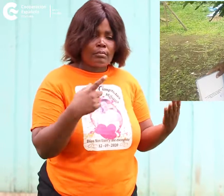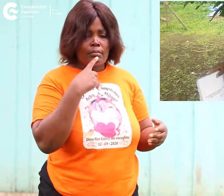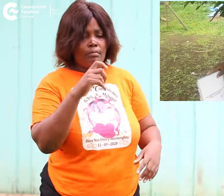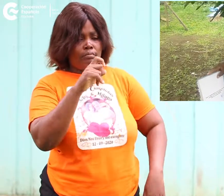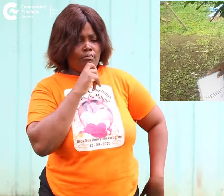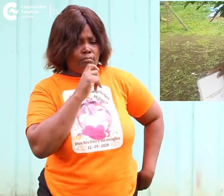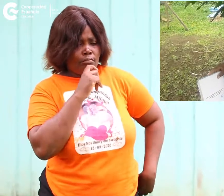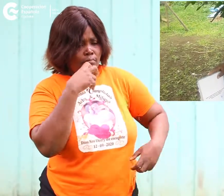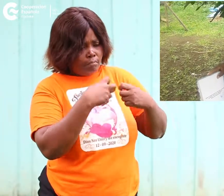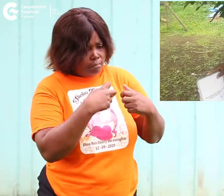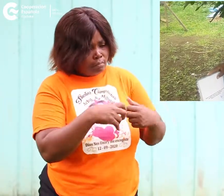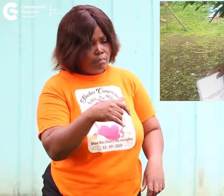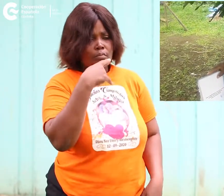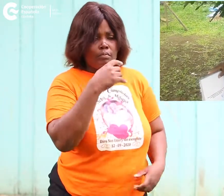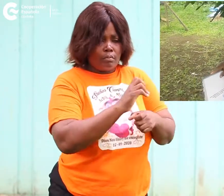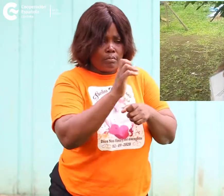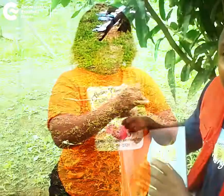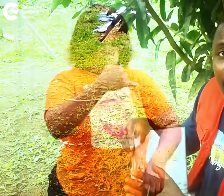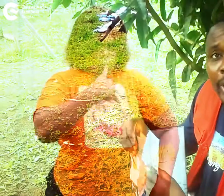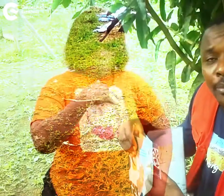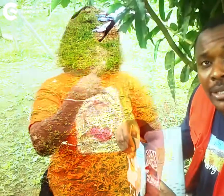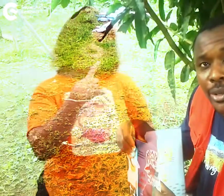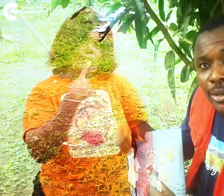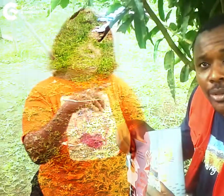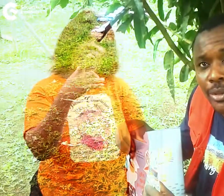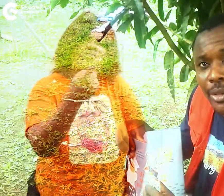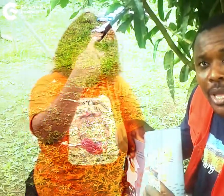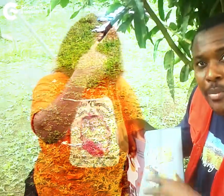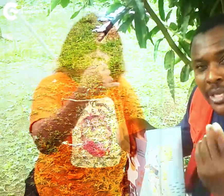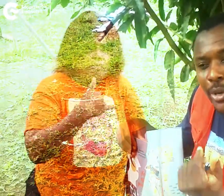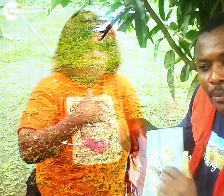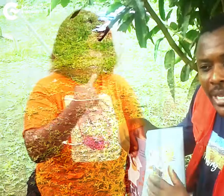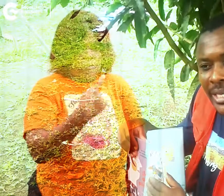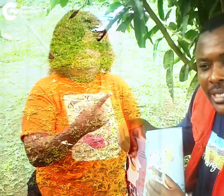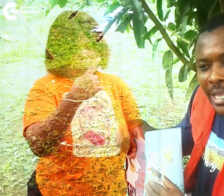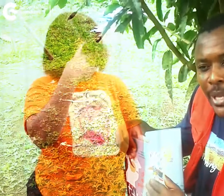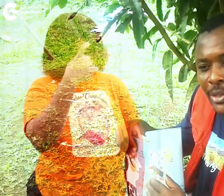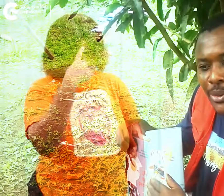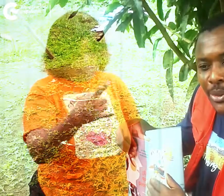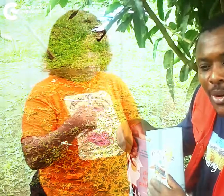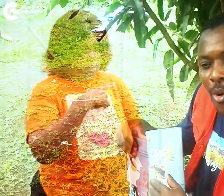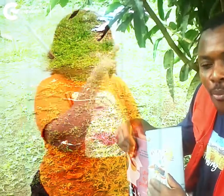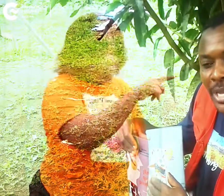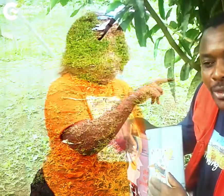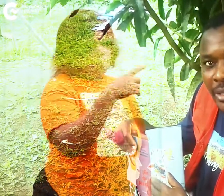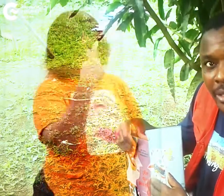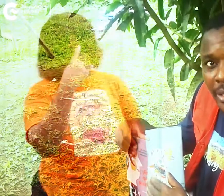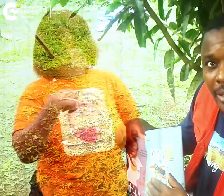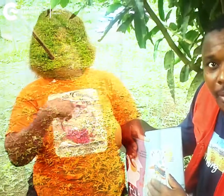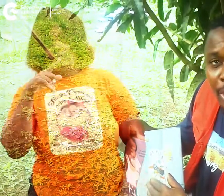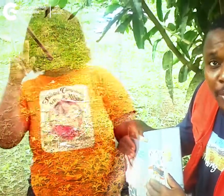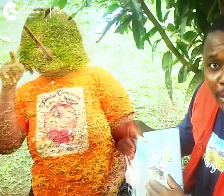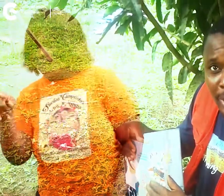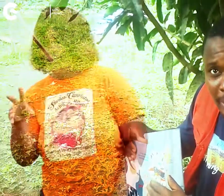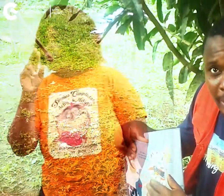complicados hasta yo mismo pienso y sabe lo que pienso pienso que piensas que te pienso o pienso en ti